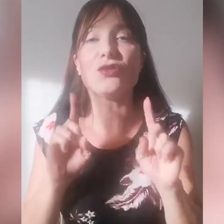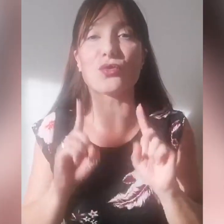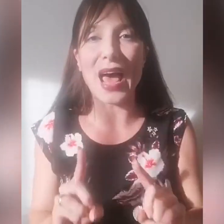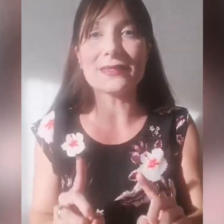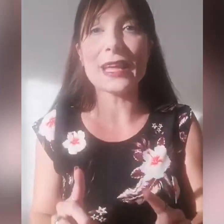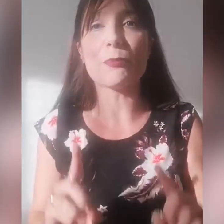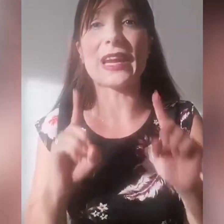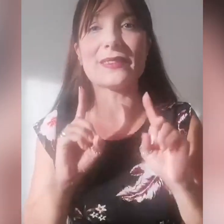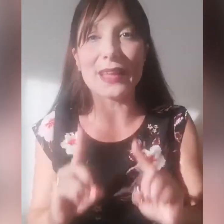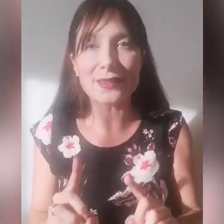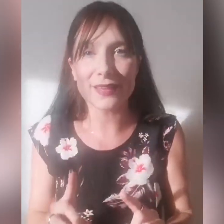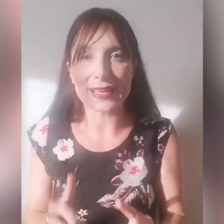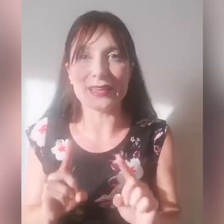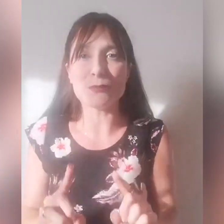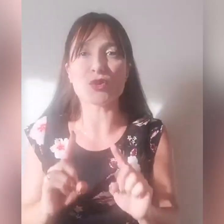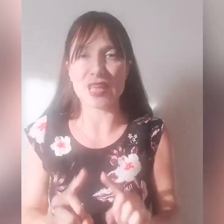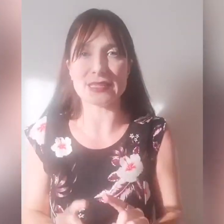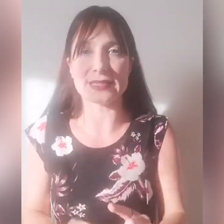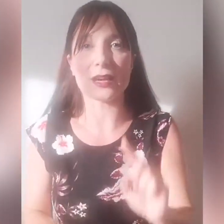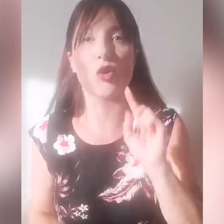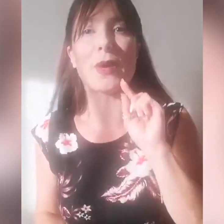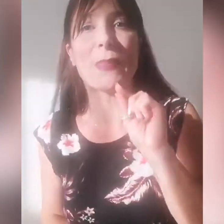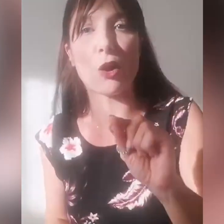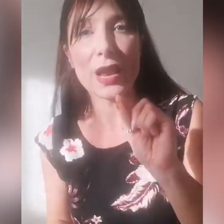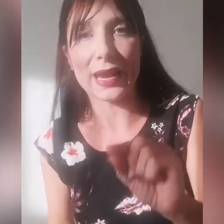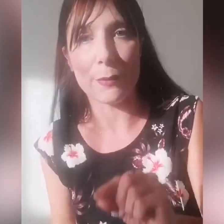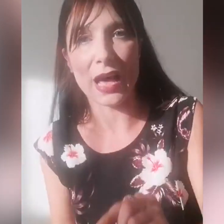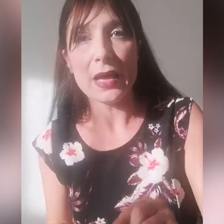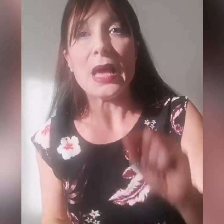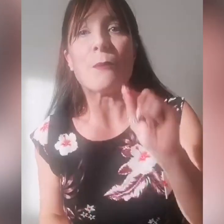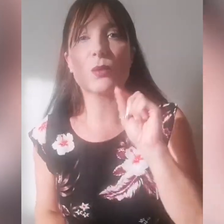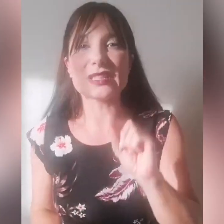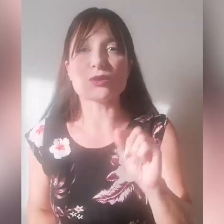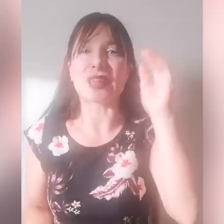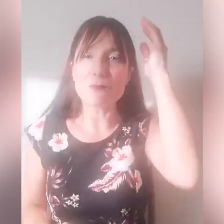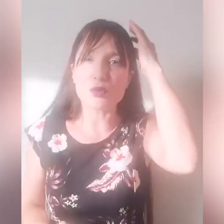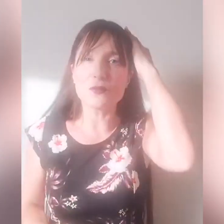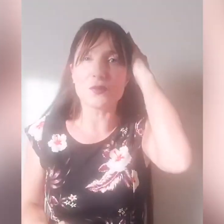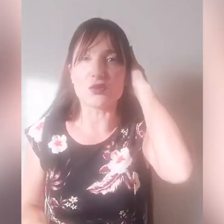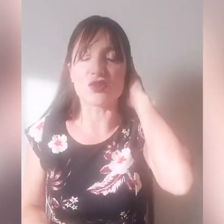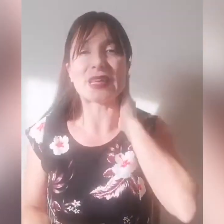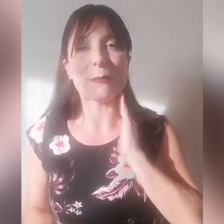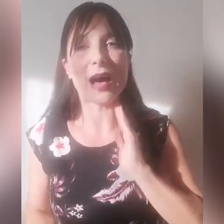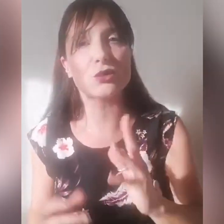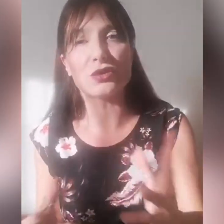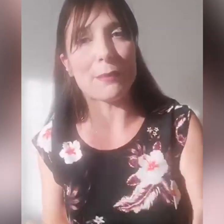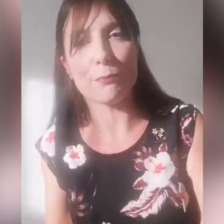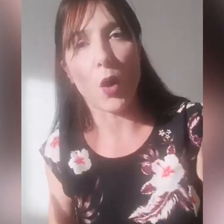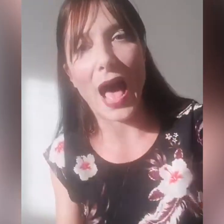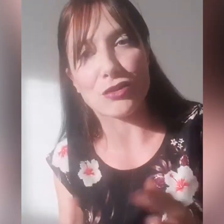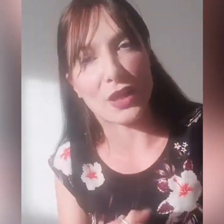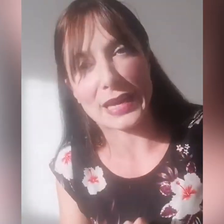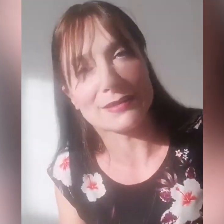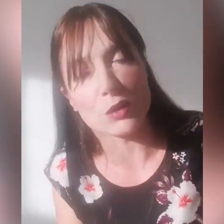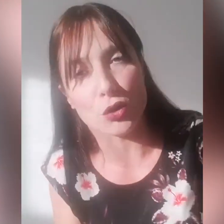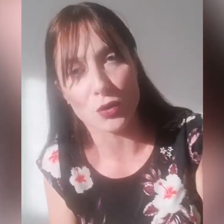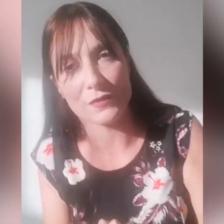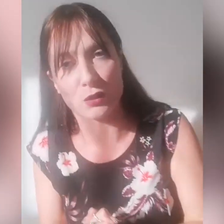digiunate, prendete il libro di Esther come parola rema per questo tempo difficile chiamato tempo hashtag di coronavirus,